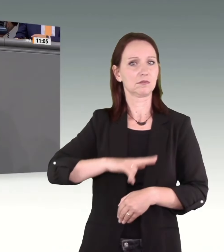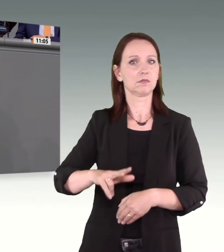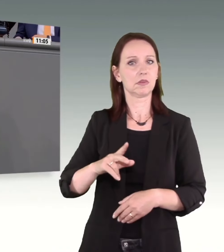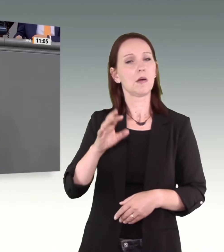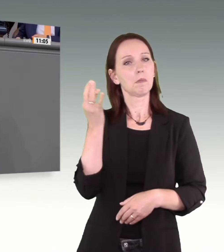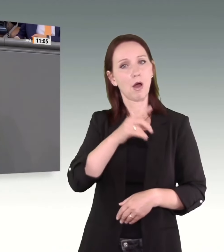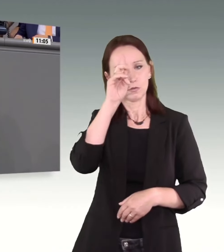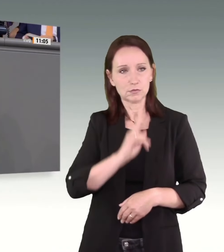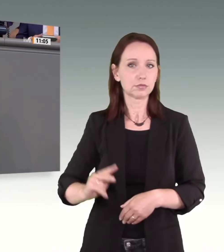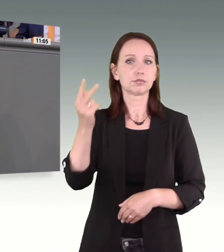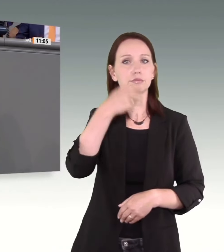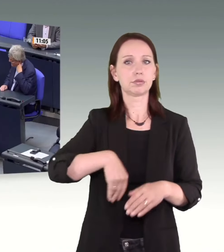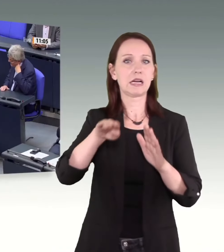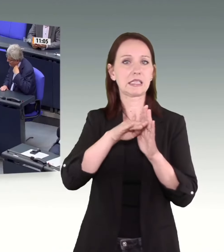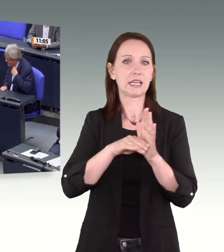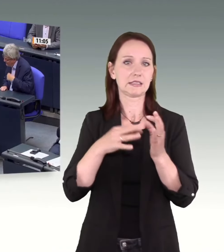Regelung.